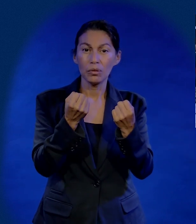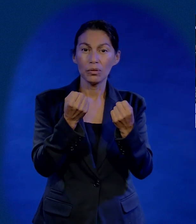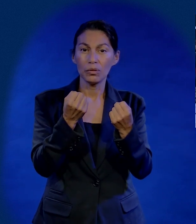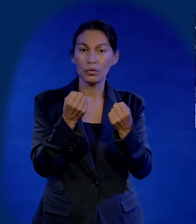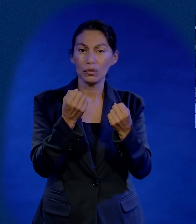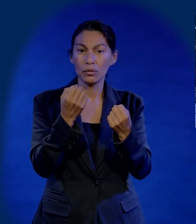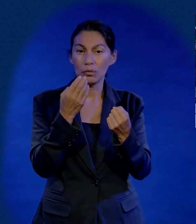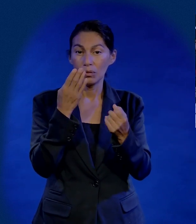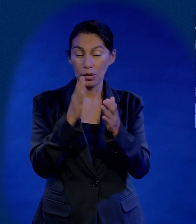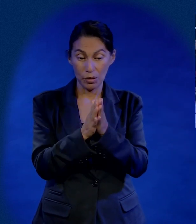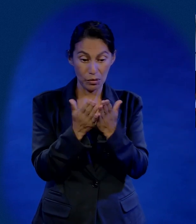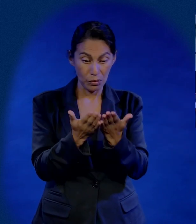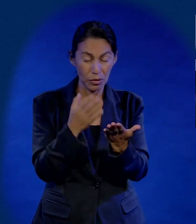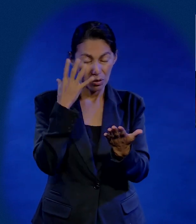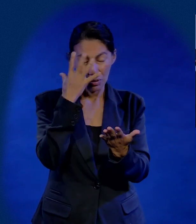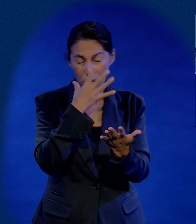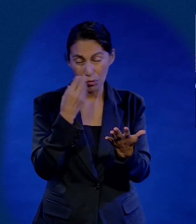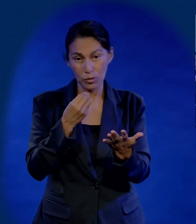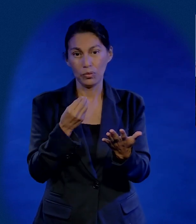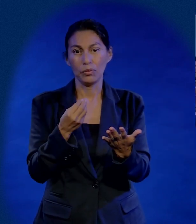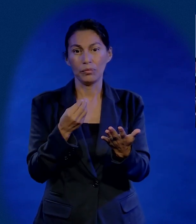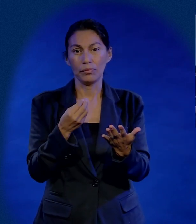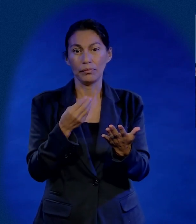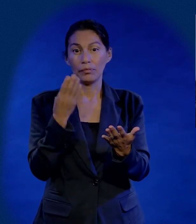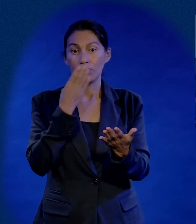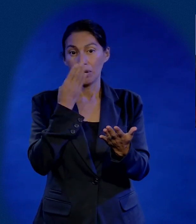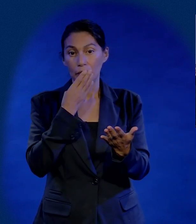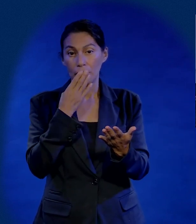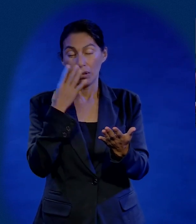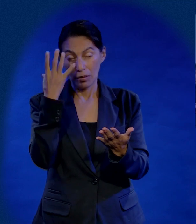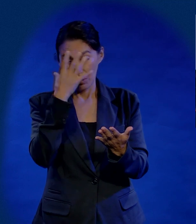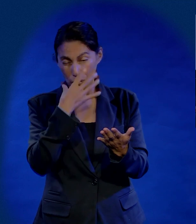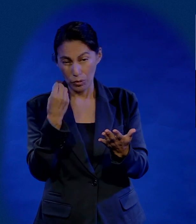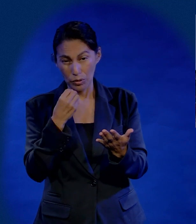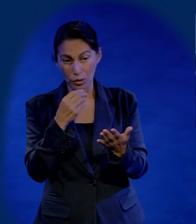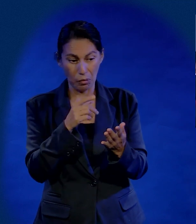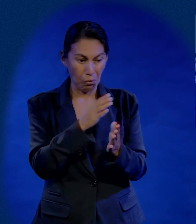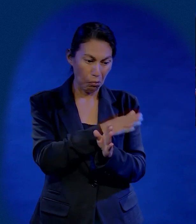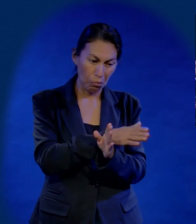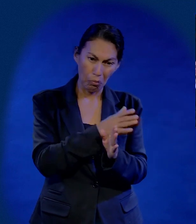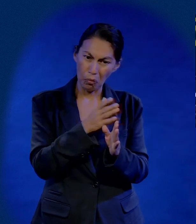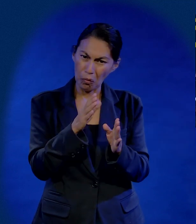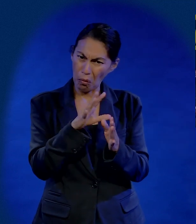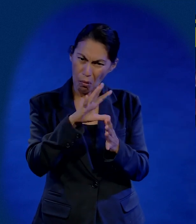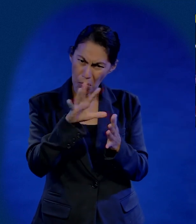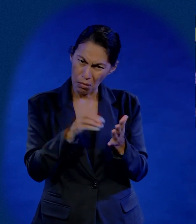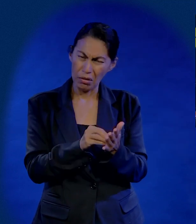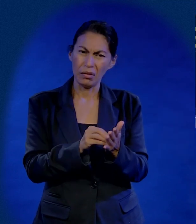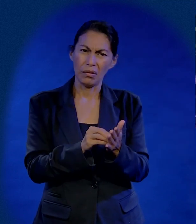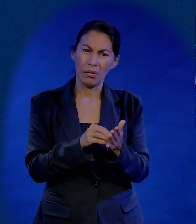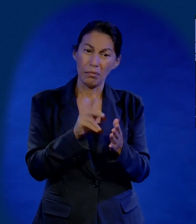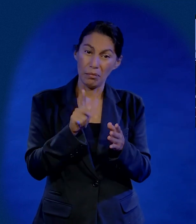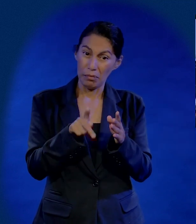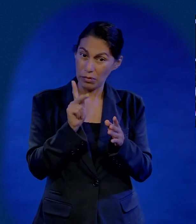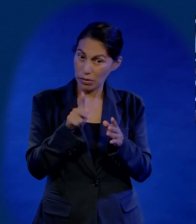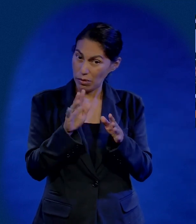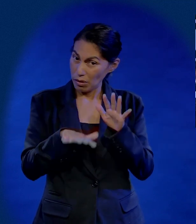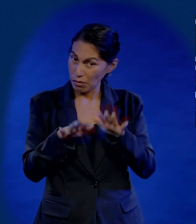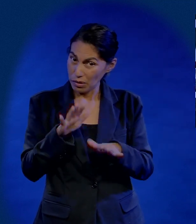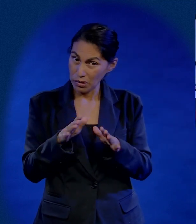bonitos. La Biblia es hermosa en toda la extensión de la palabra, del principio al final. Pero hablo por mí. A veces